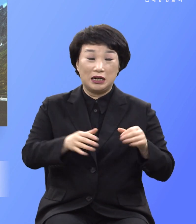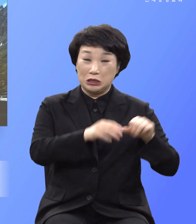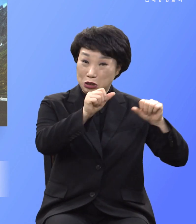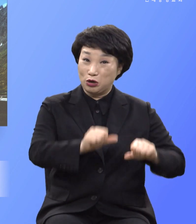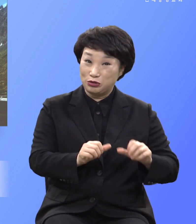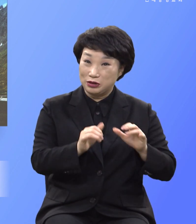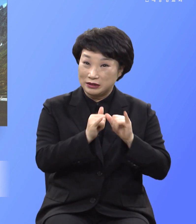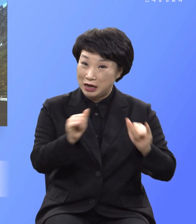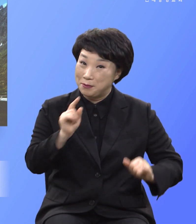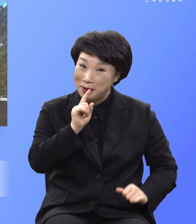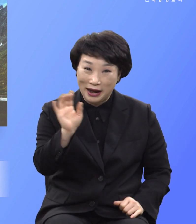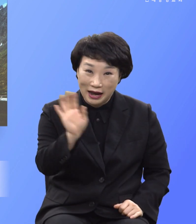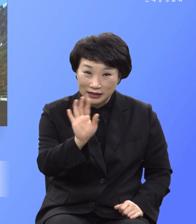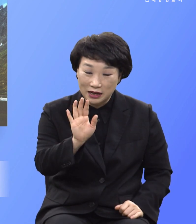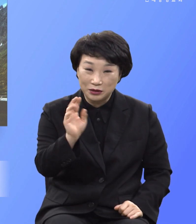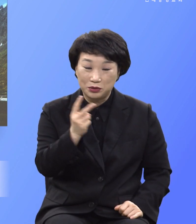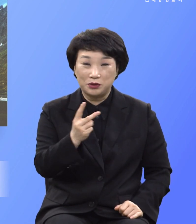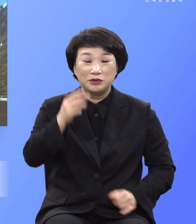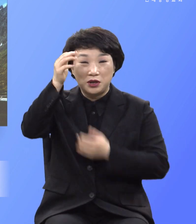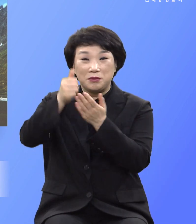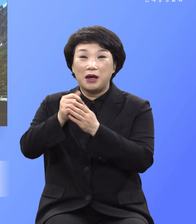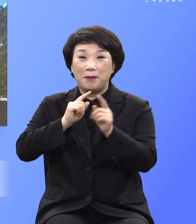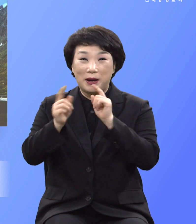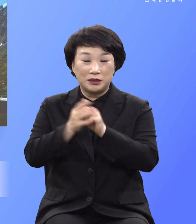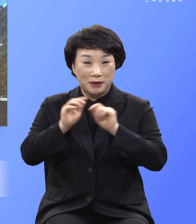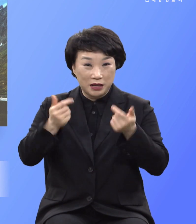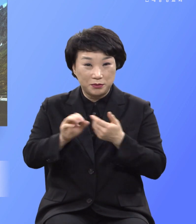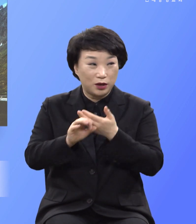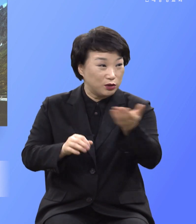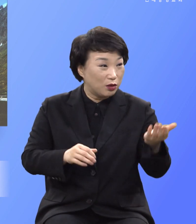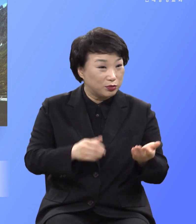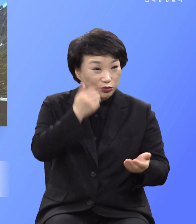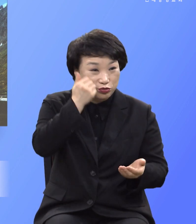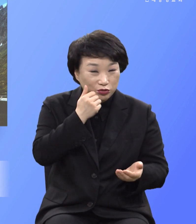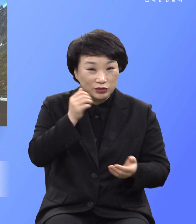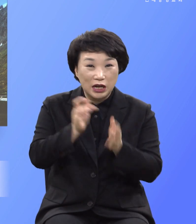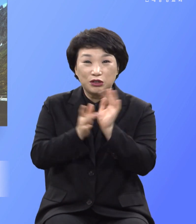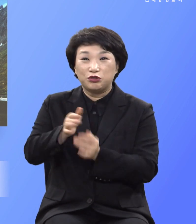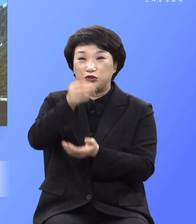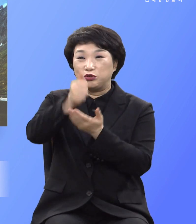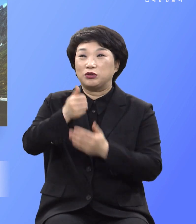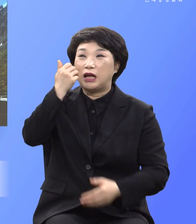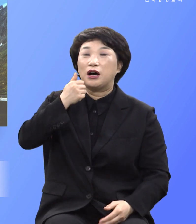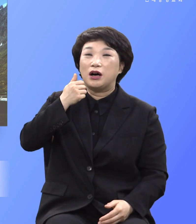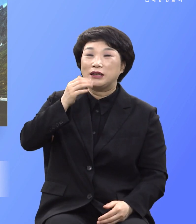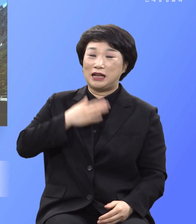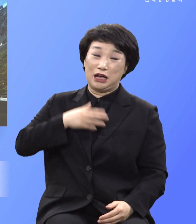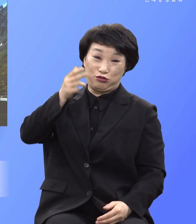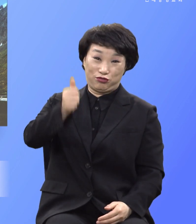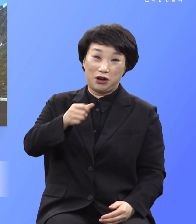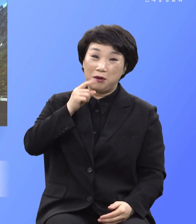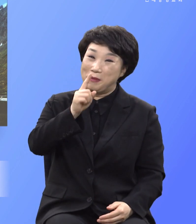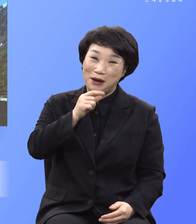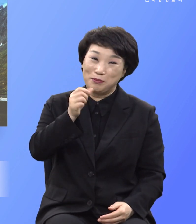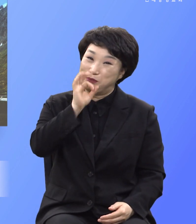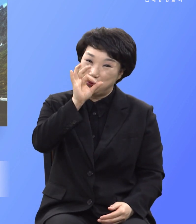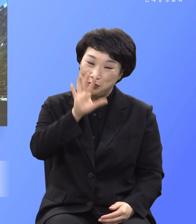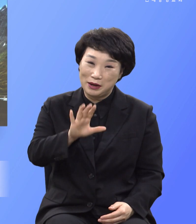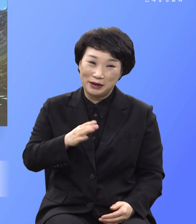하지 않고 또 성령으로 아니냐고는 누구든지 예수를 주시라 할 수 없느니라 여러분들이